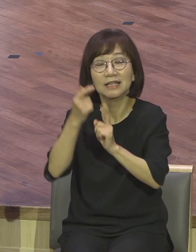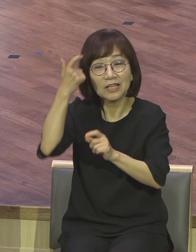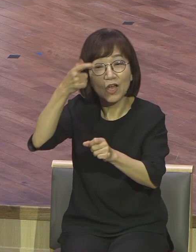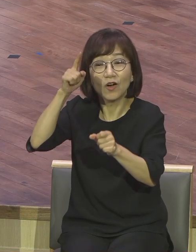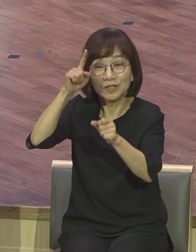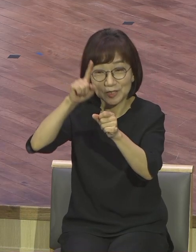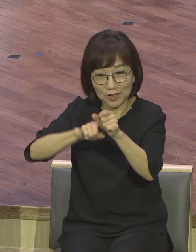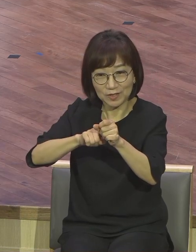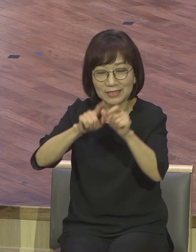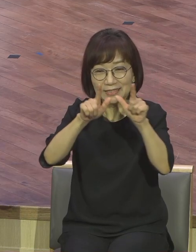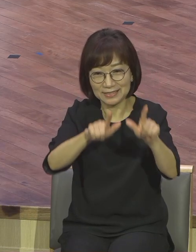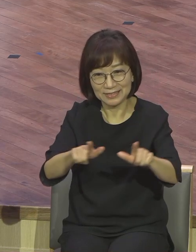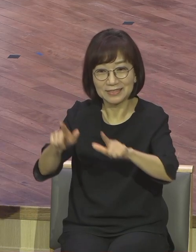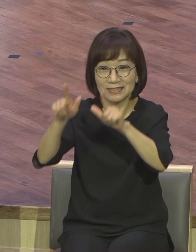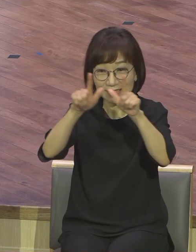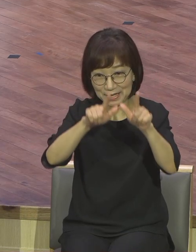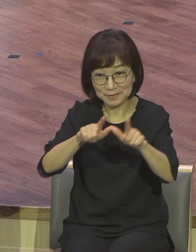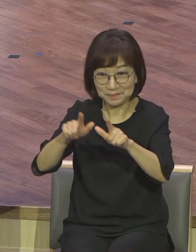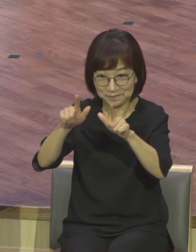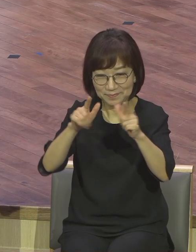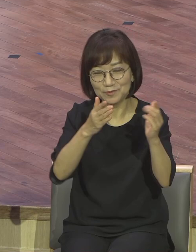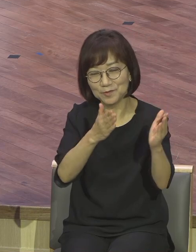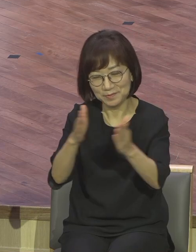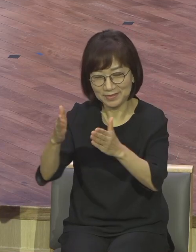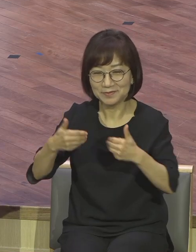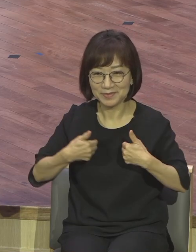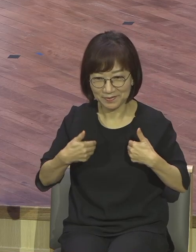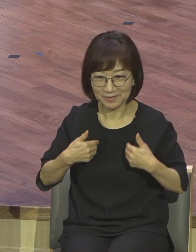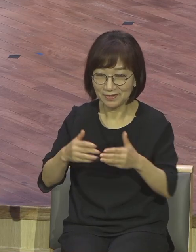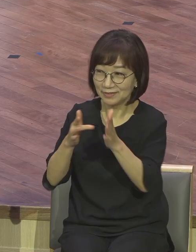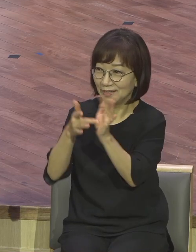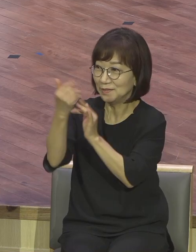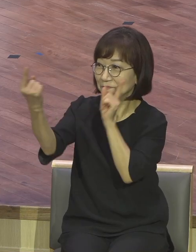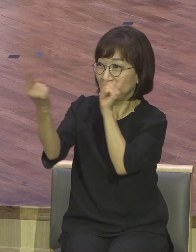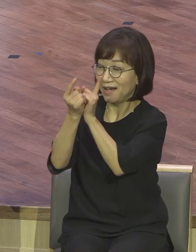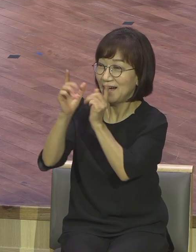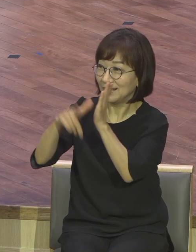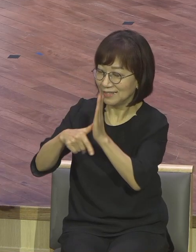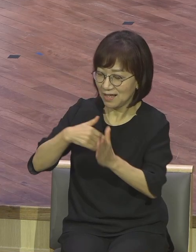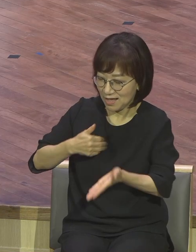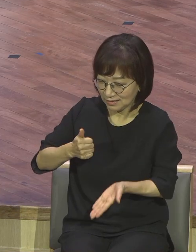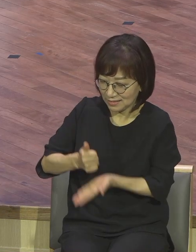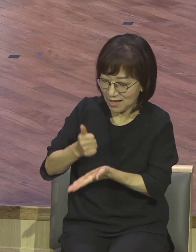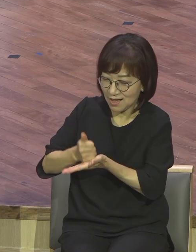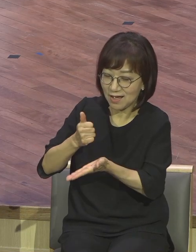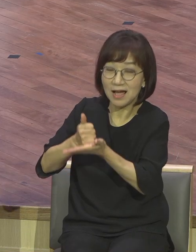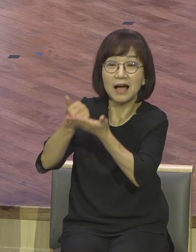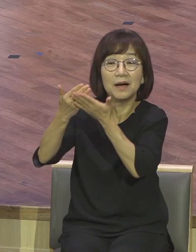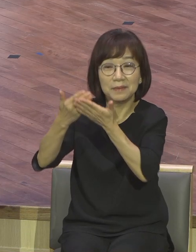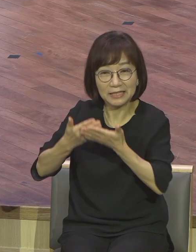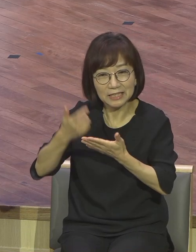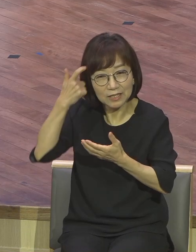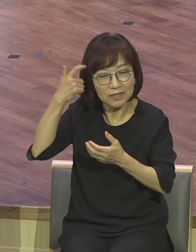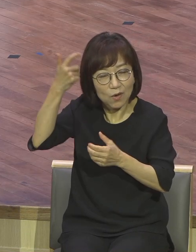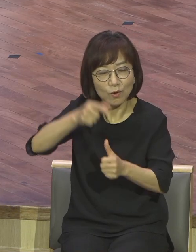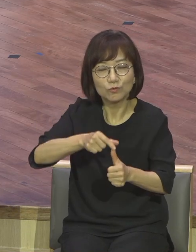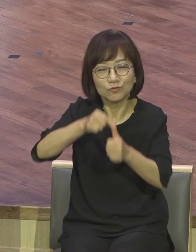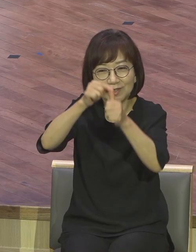삶 참 잘했다 칭찬받는 그러한 영혼 구원의 삶을 사시기를